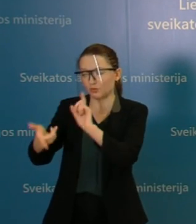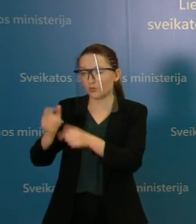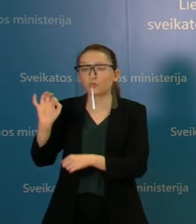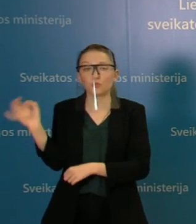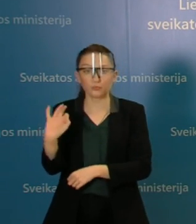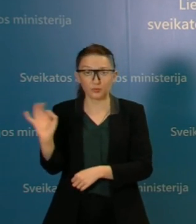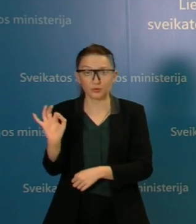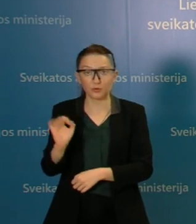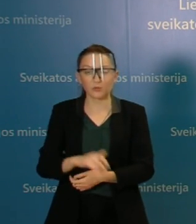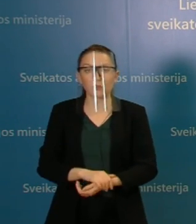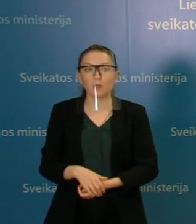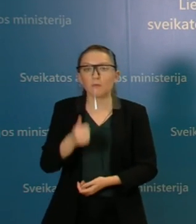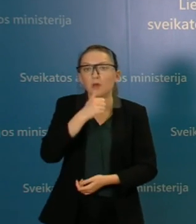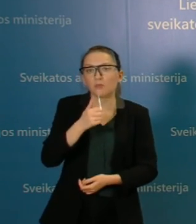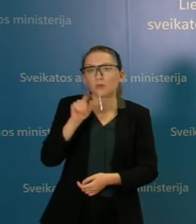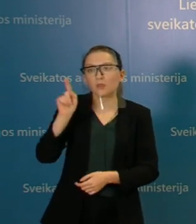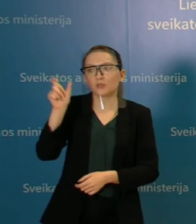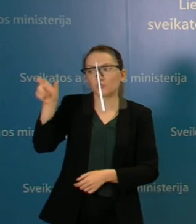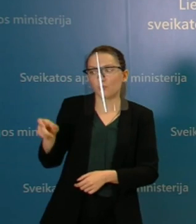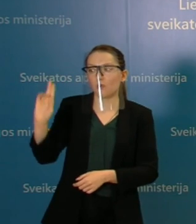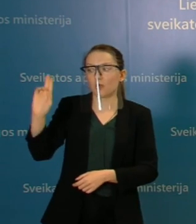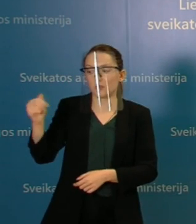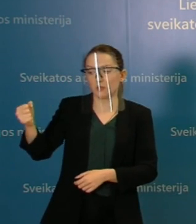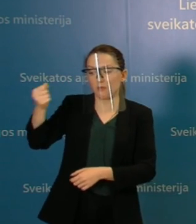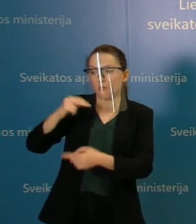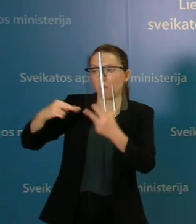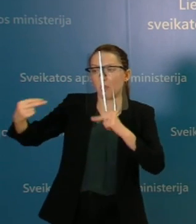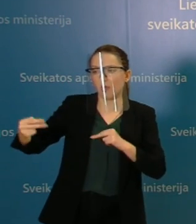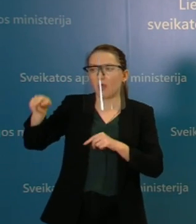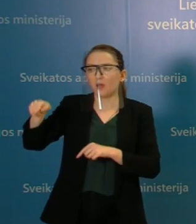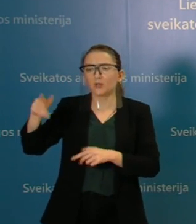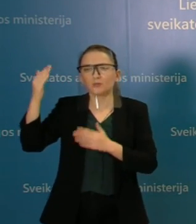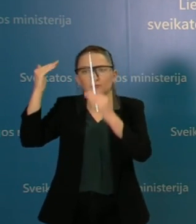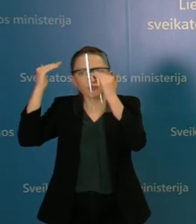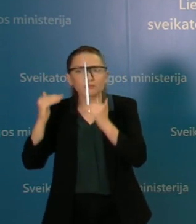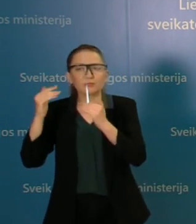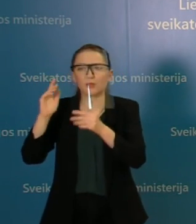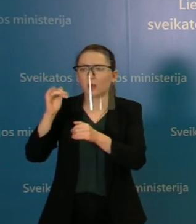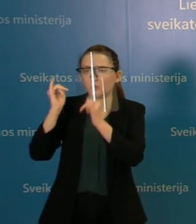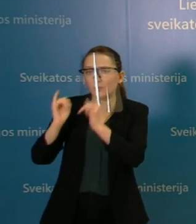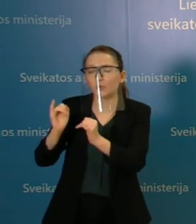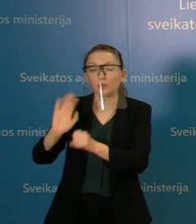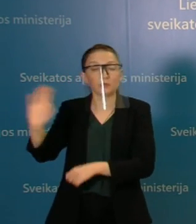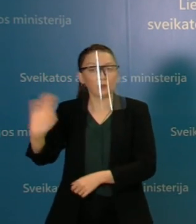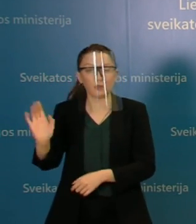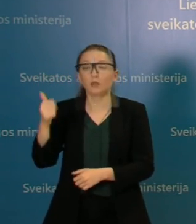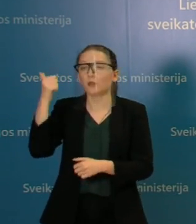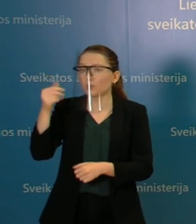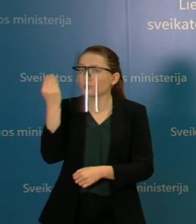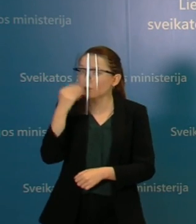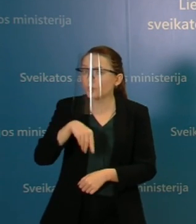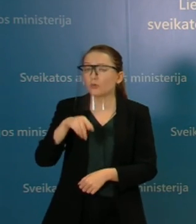nebandant pasakyti, kad žmonės, kurie pakeis yra kom nors ar kvailesnė ar blogesnė, gali būti tikrai labai geri,